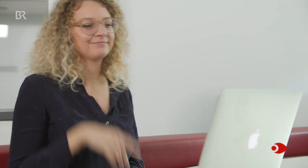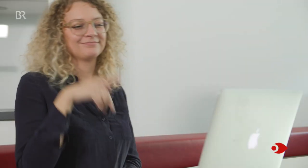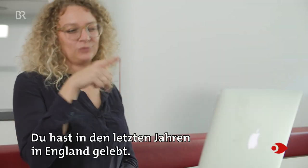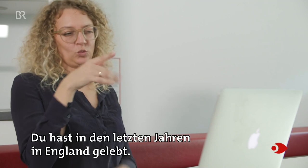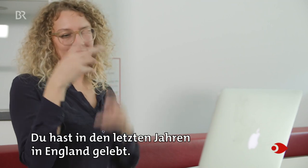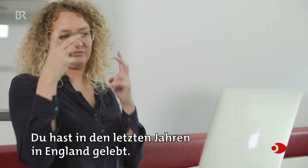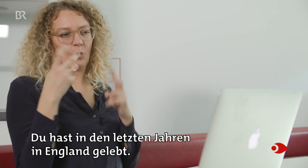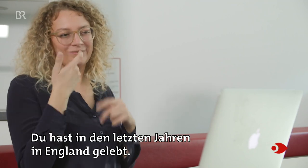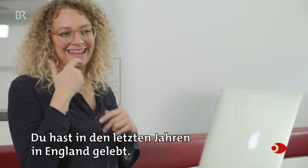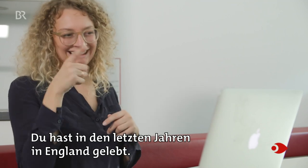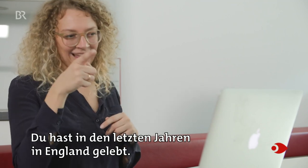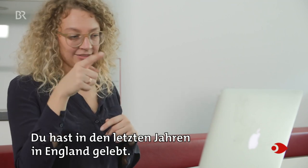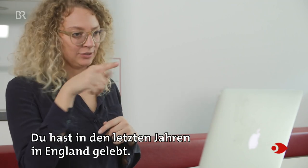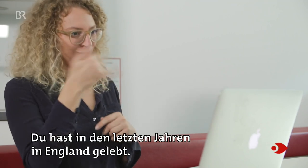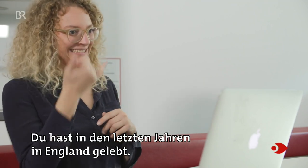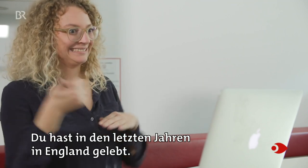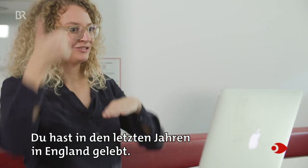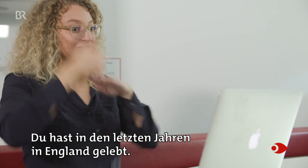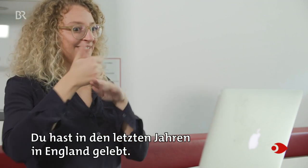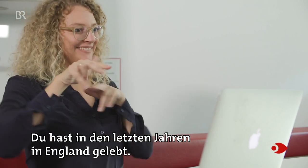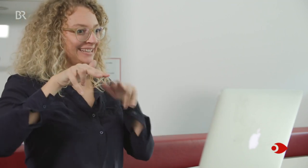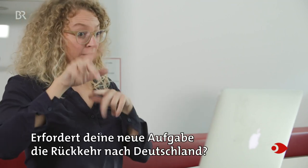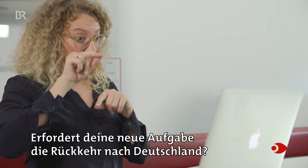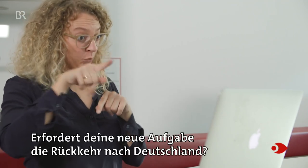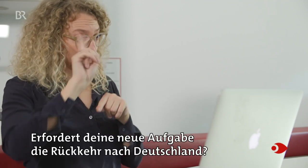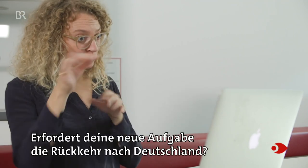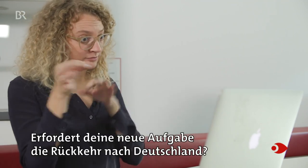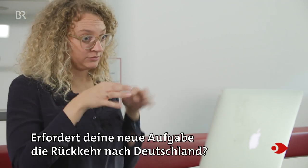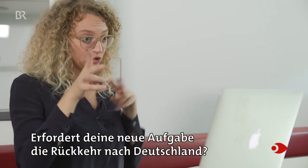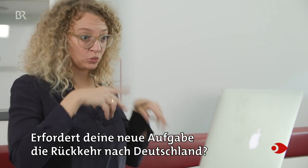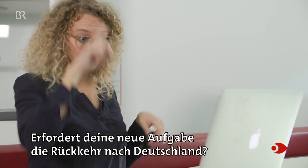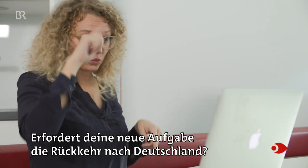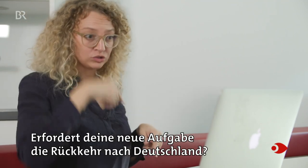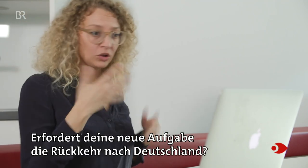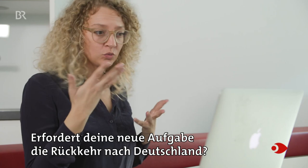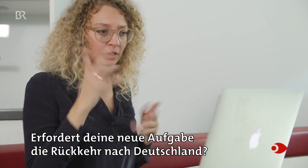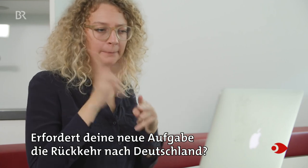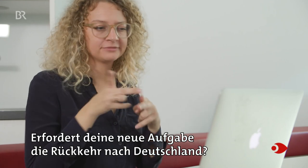Du hast in den letzten Jahren in England gelebt. Erfordert deine neue Aufgabe die Rückkehr nach Deutschland?